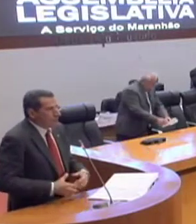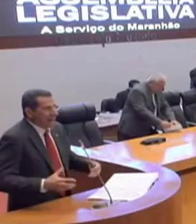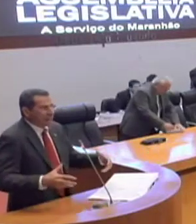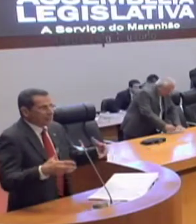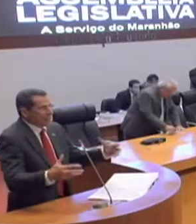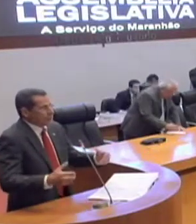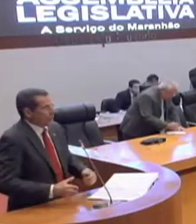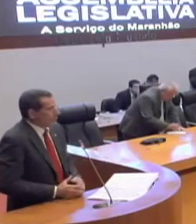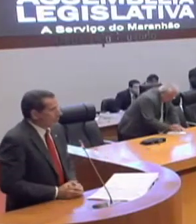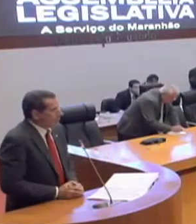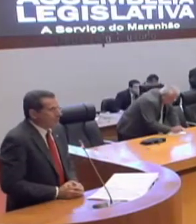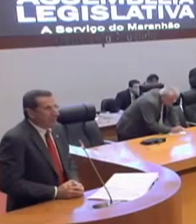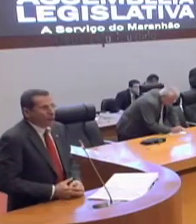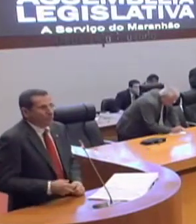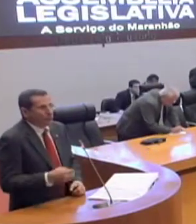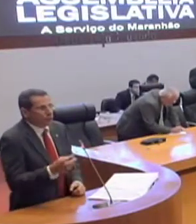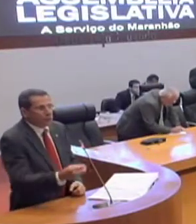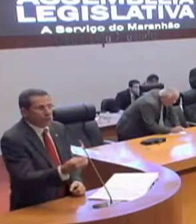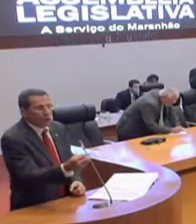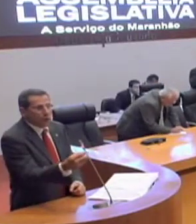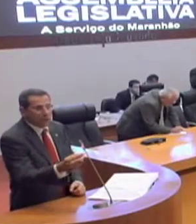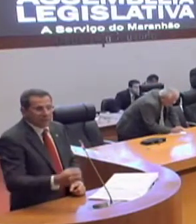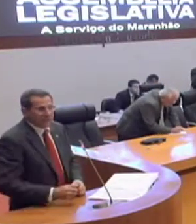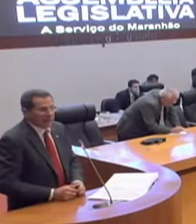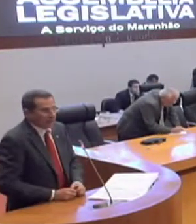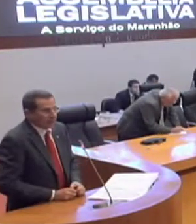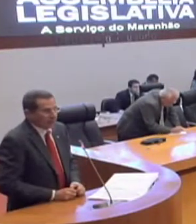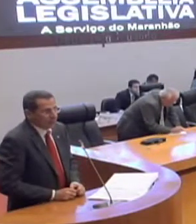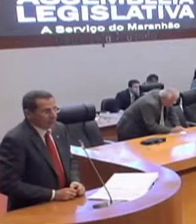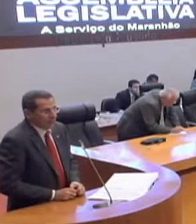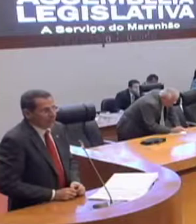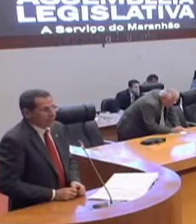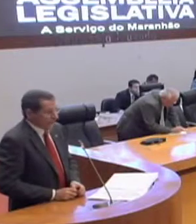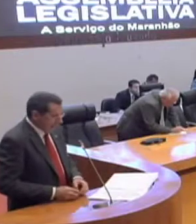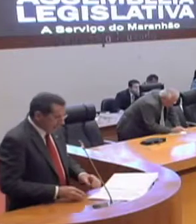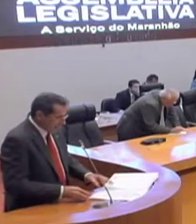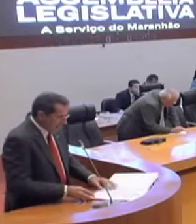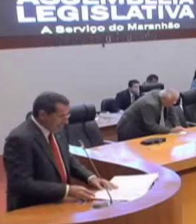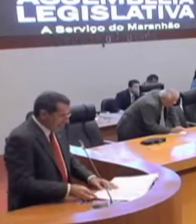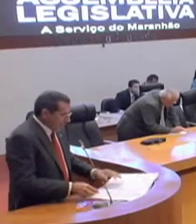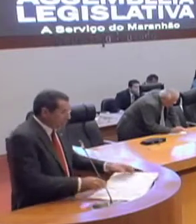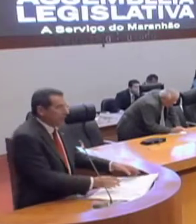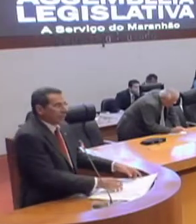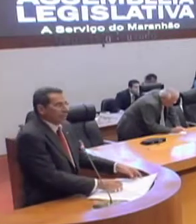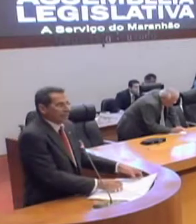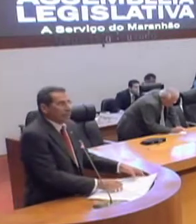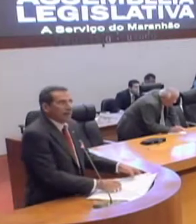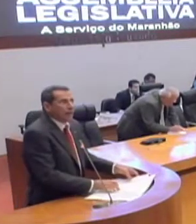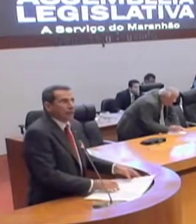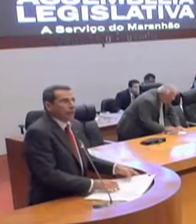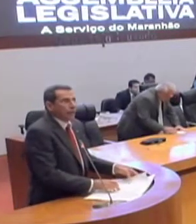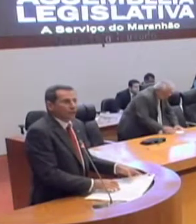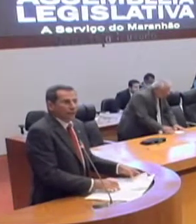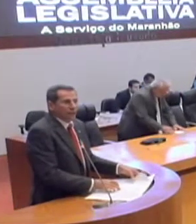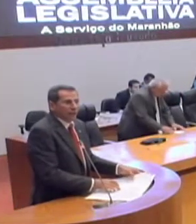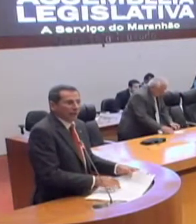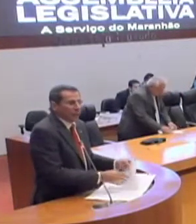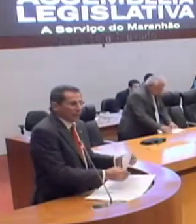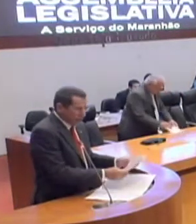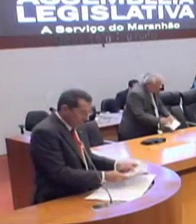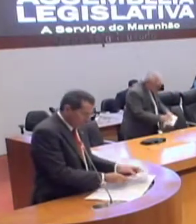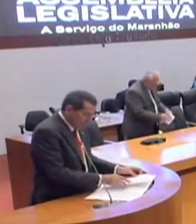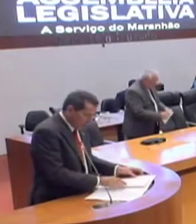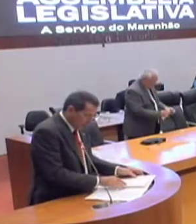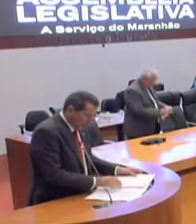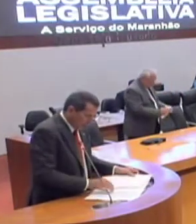mais cancha, mais oportunidade de compreender esta Casa e poder crescer mais no que se refere